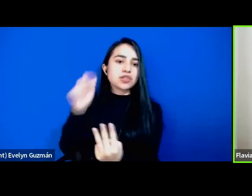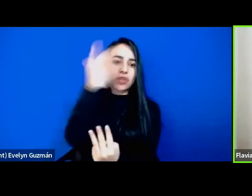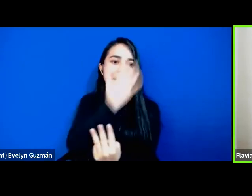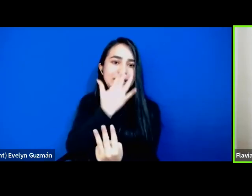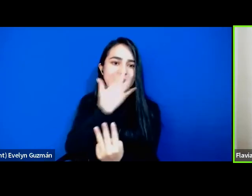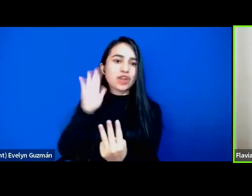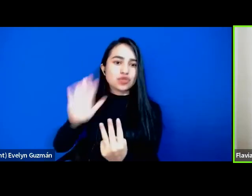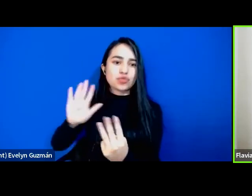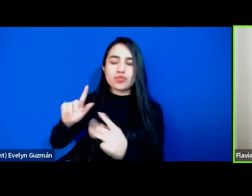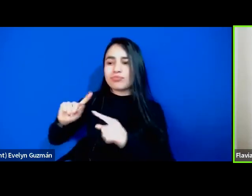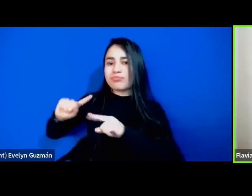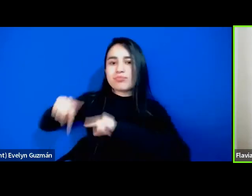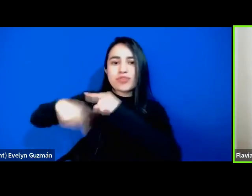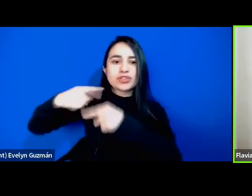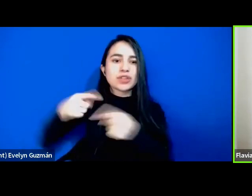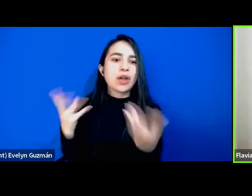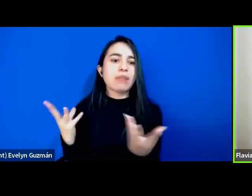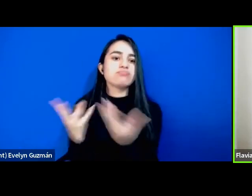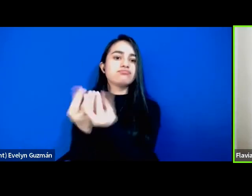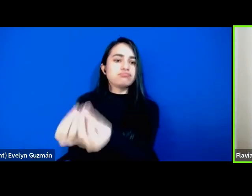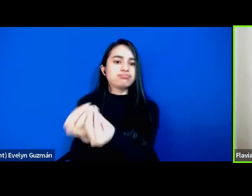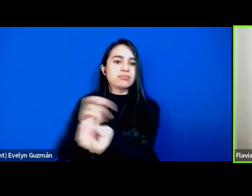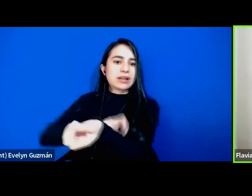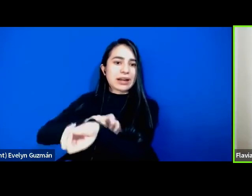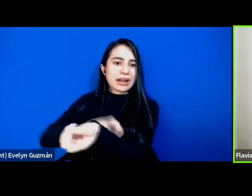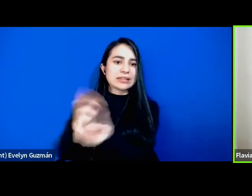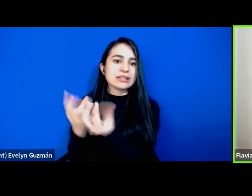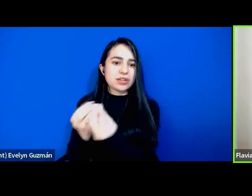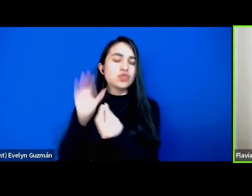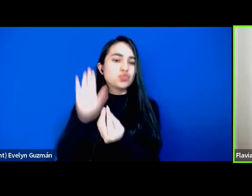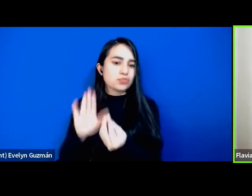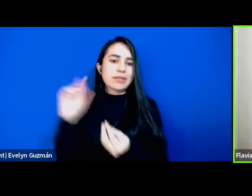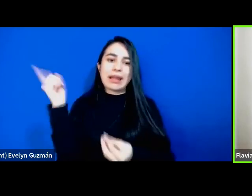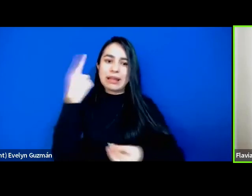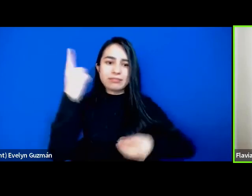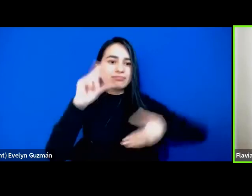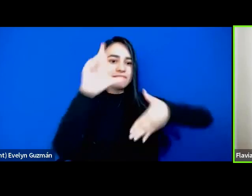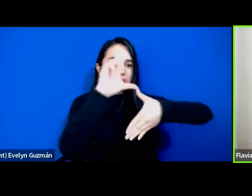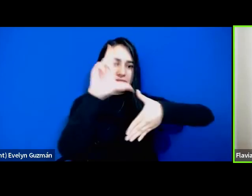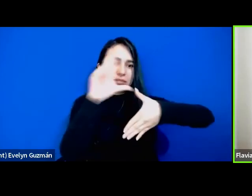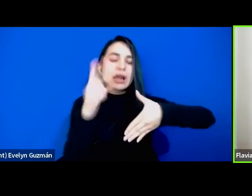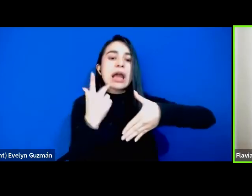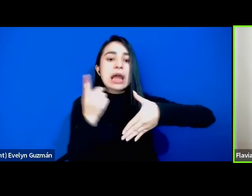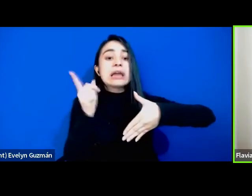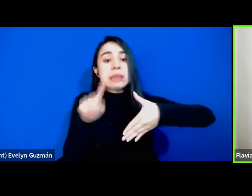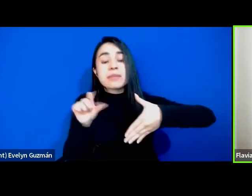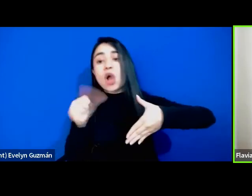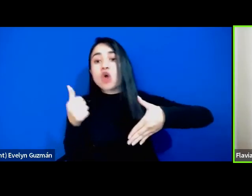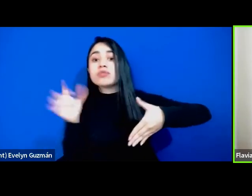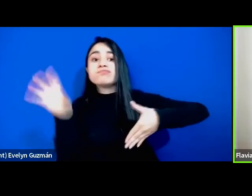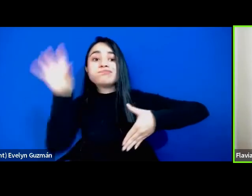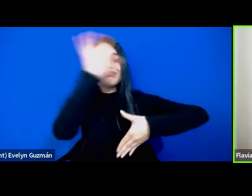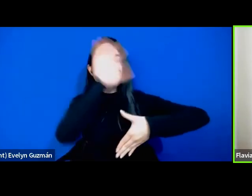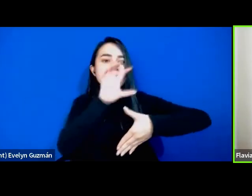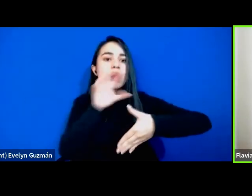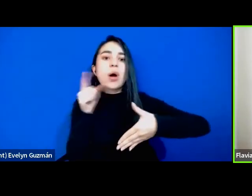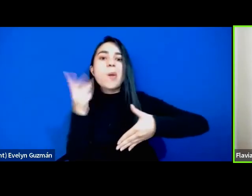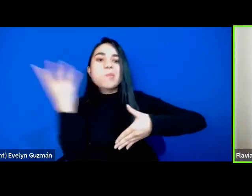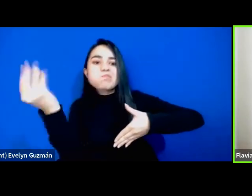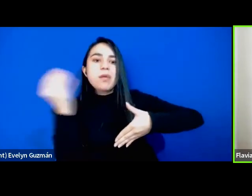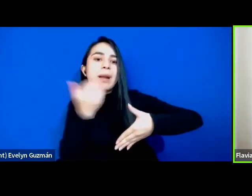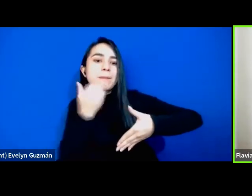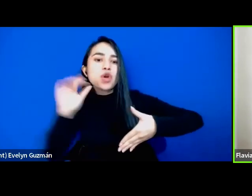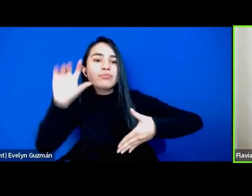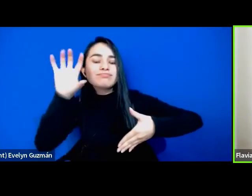procesos de racializaciones en América Latina y en otras partes de la diáspora negra africana